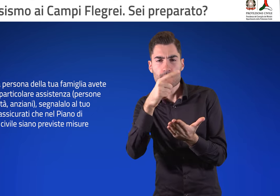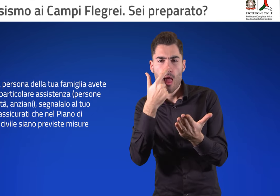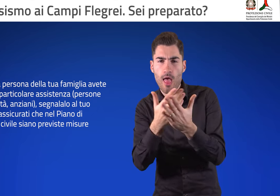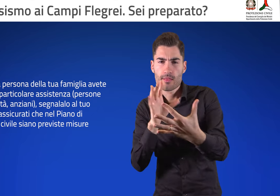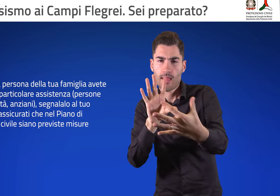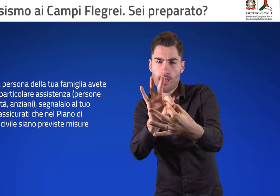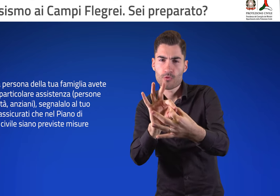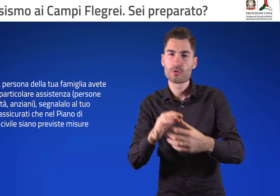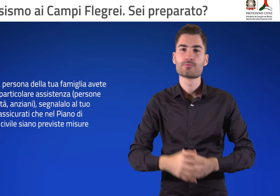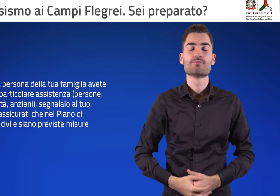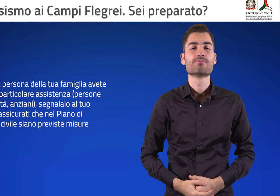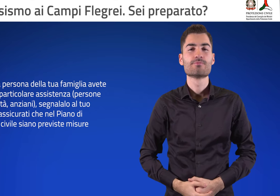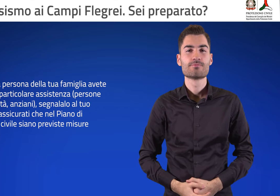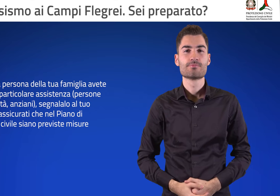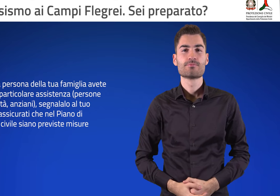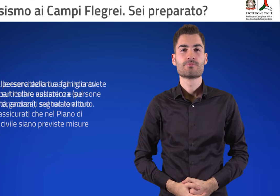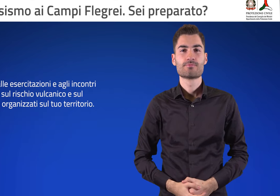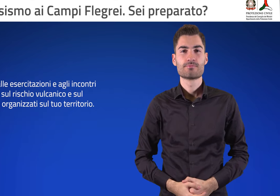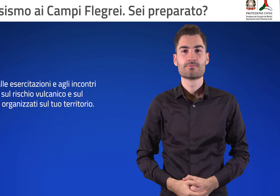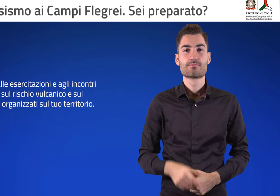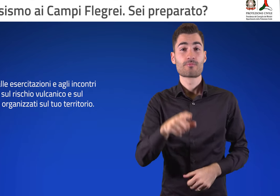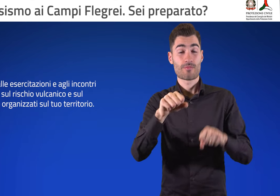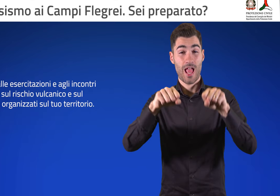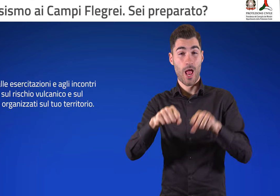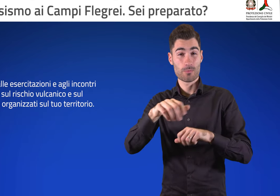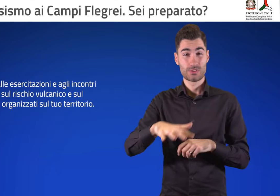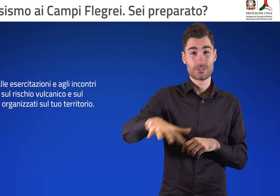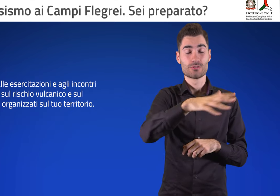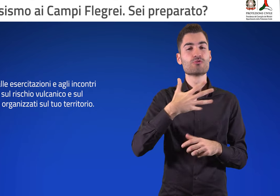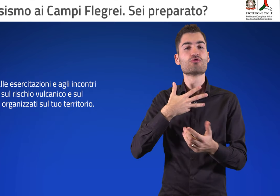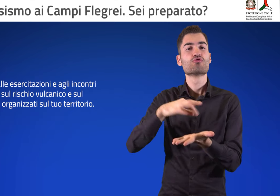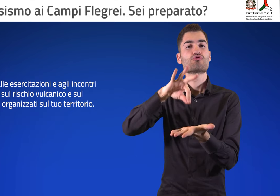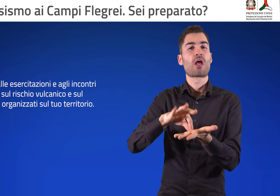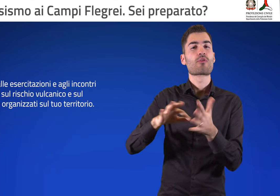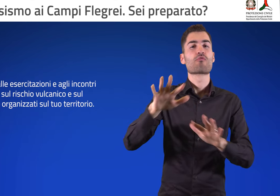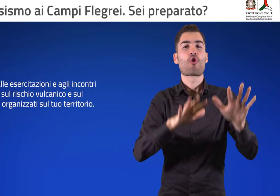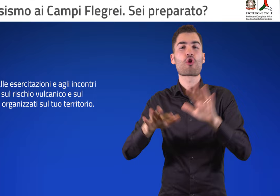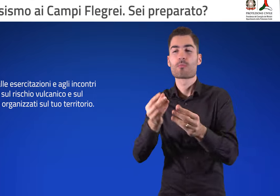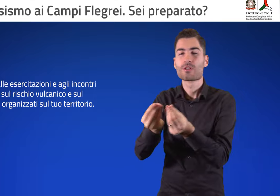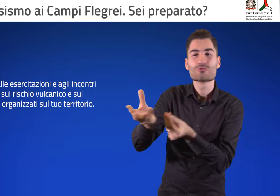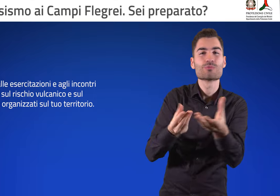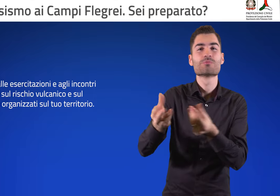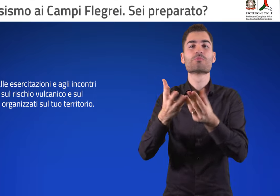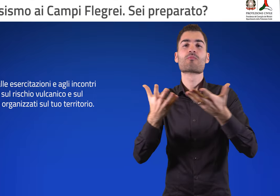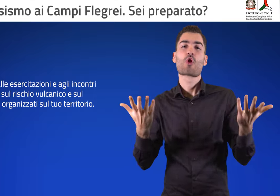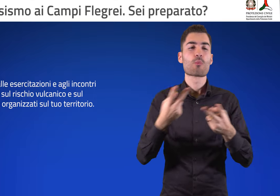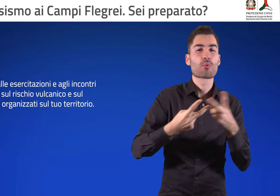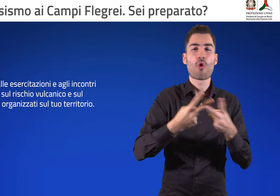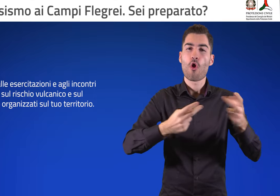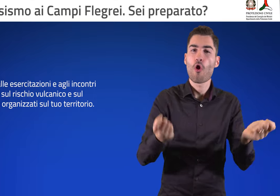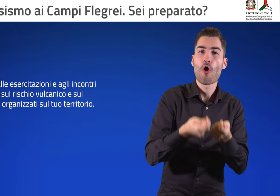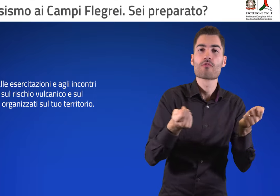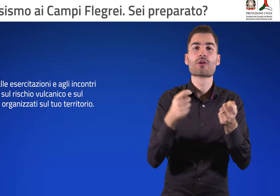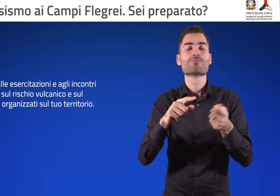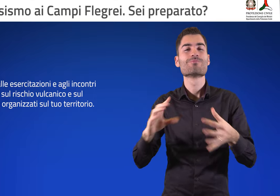protezione civile siano previste misure specifiche. Partecipa alle esercitazioni e agli incontri informativi sul rischio